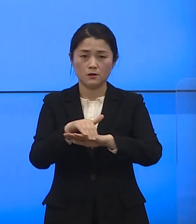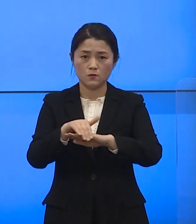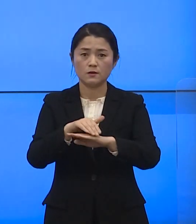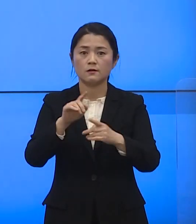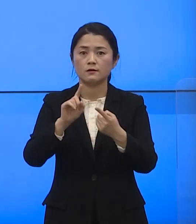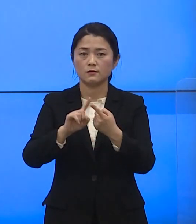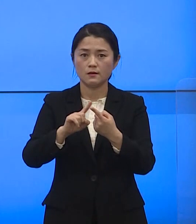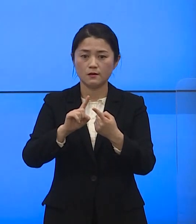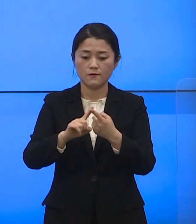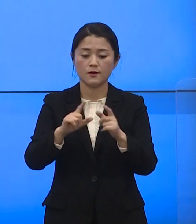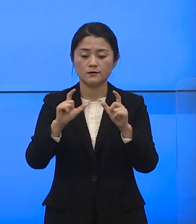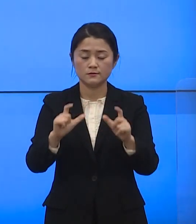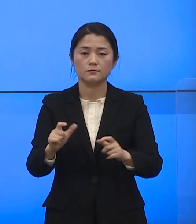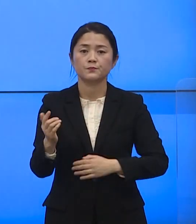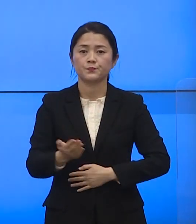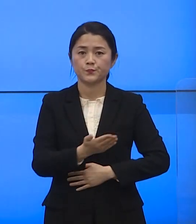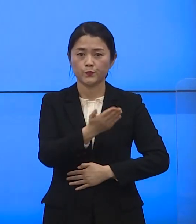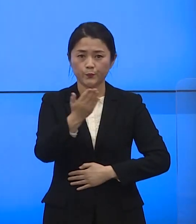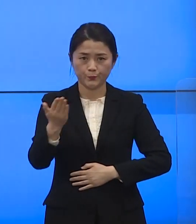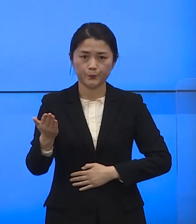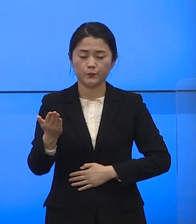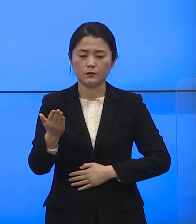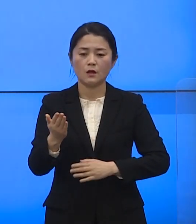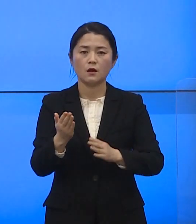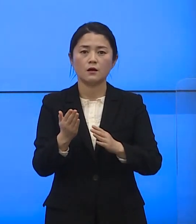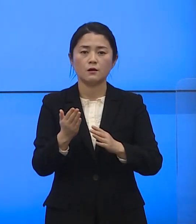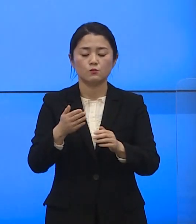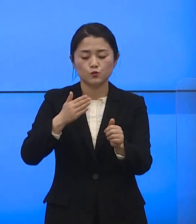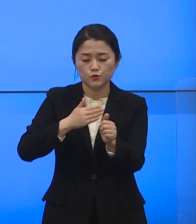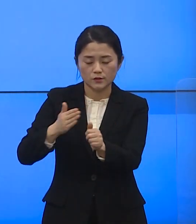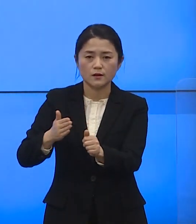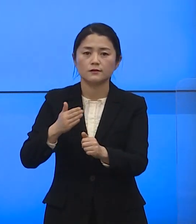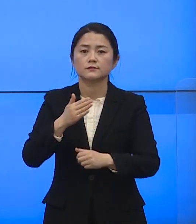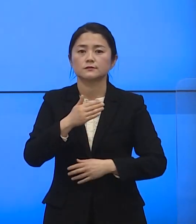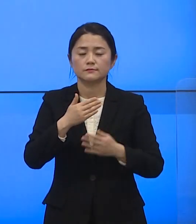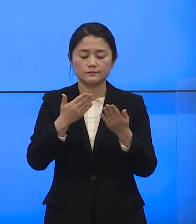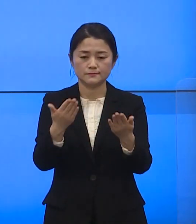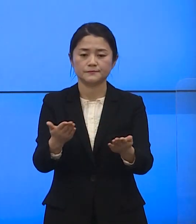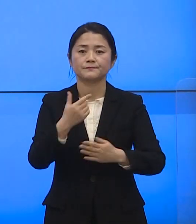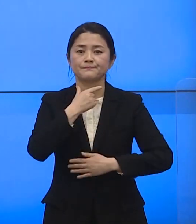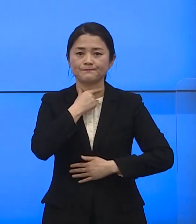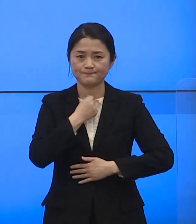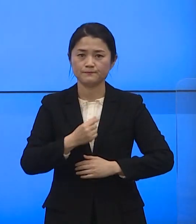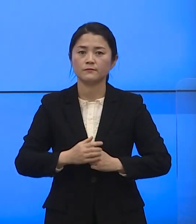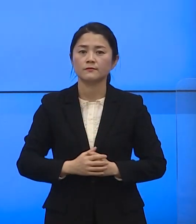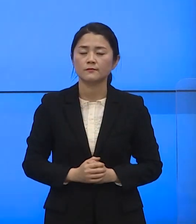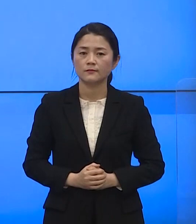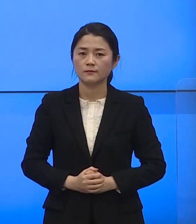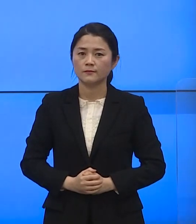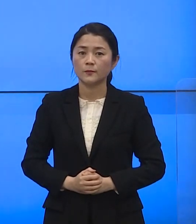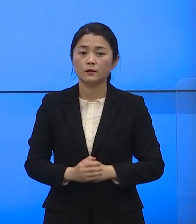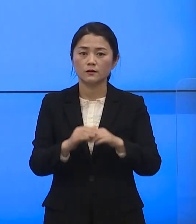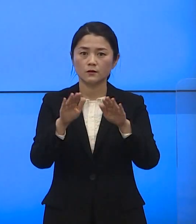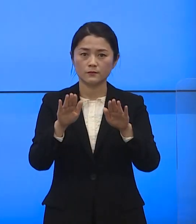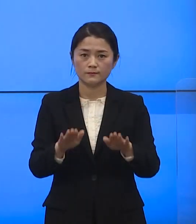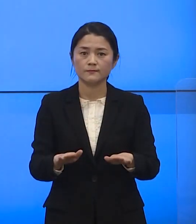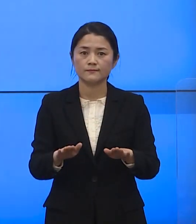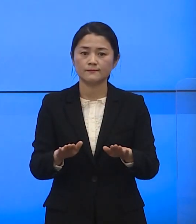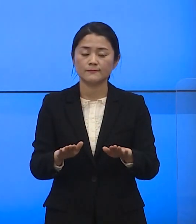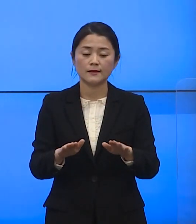대해 국민 여러분께 당부의 말씀을 드리고자 합니다 오늘